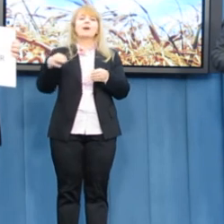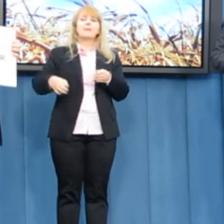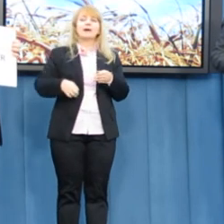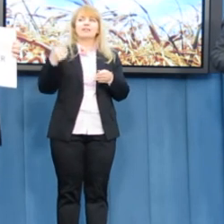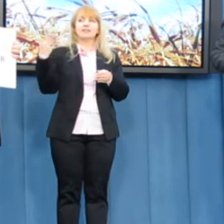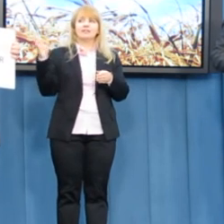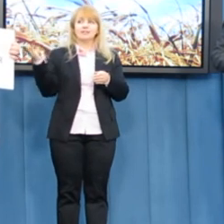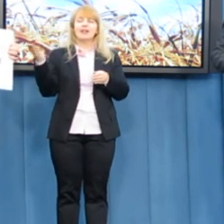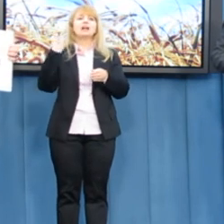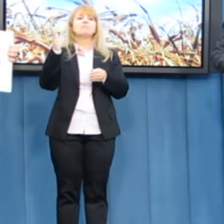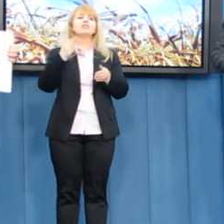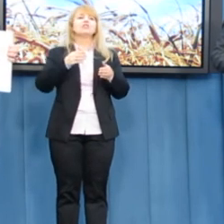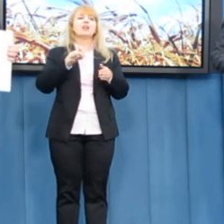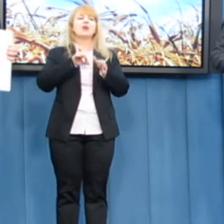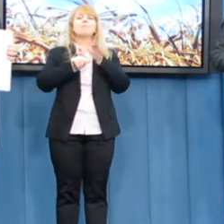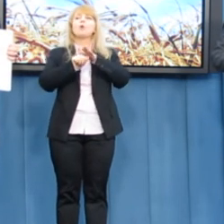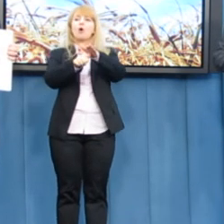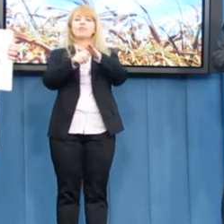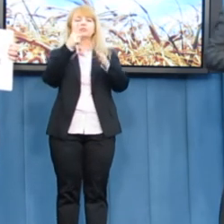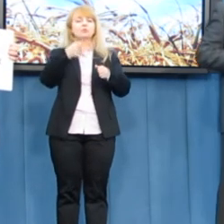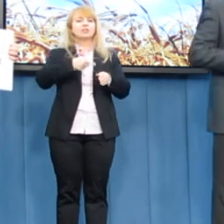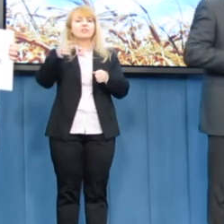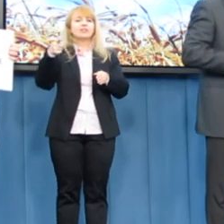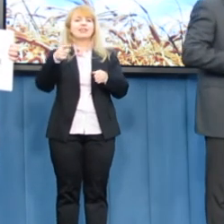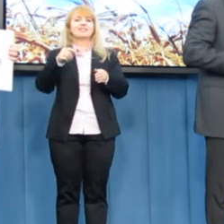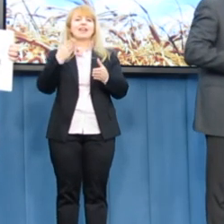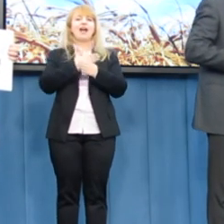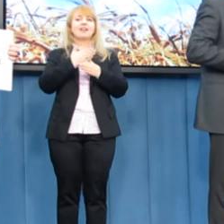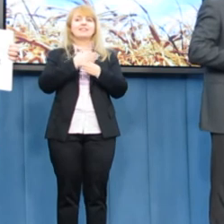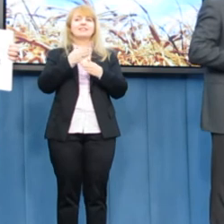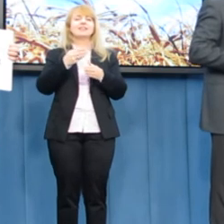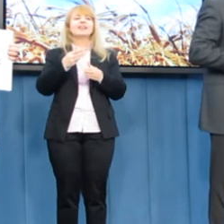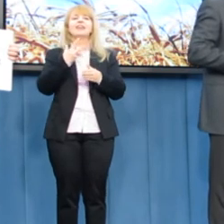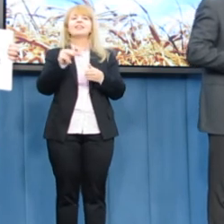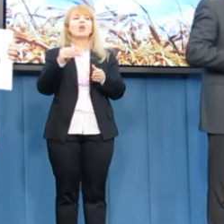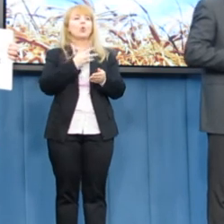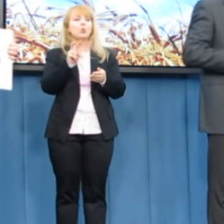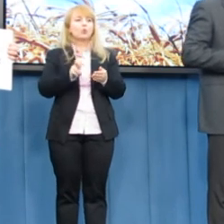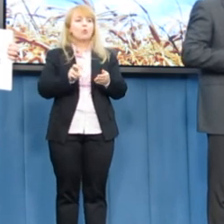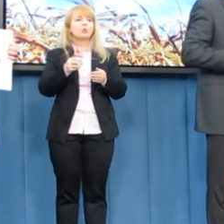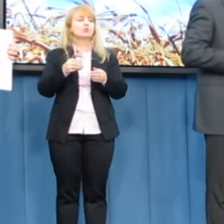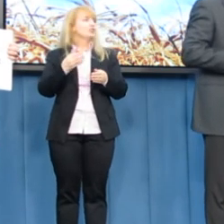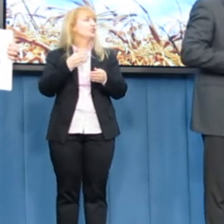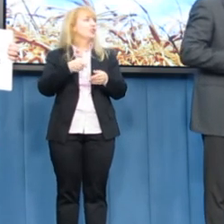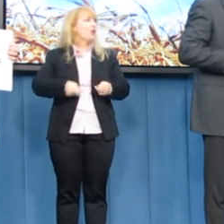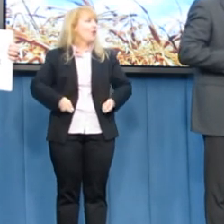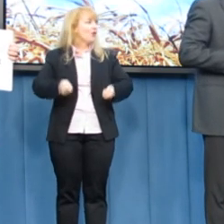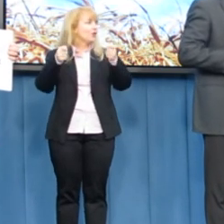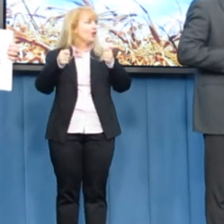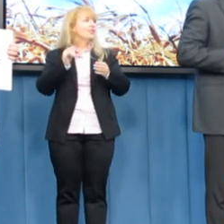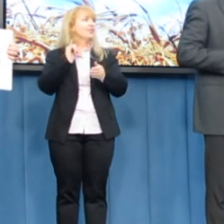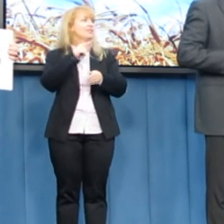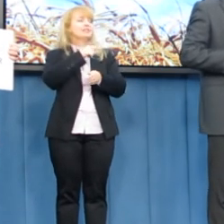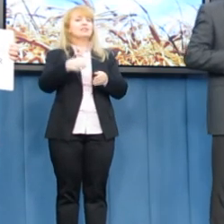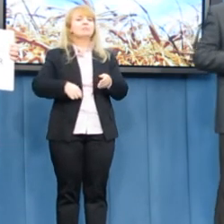Agencji Nieruchomości Rolnych. Adam Rybakowicz, dzisiaj w zastępstwie Michał Popolski. Adam Rybakowicz, niedysponowany. Krus,